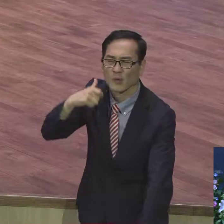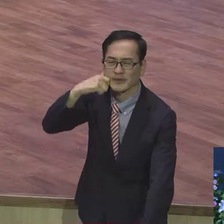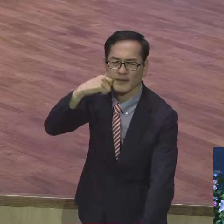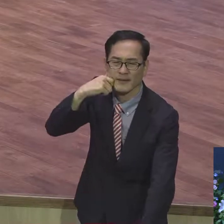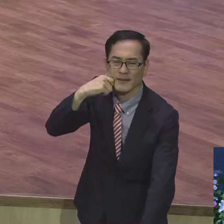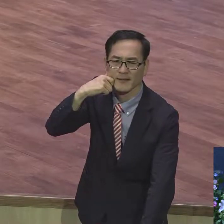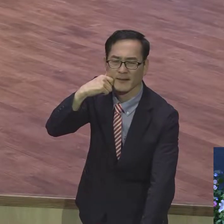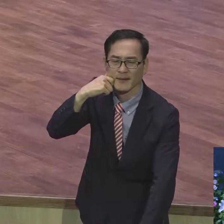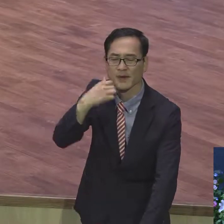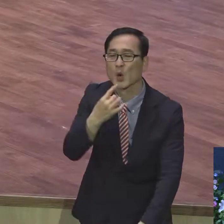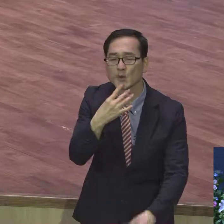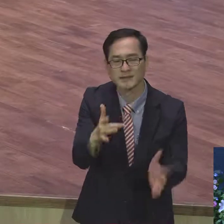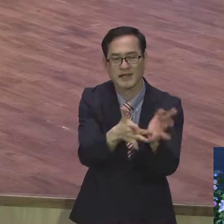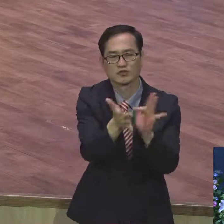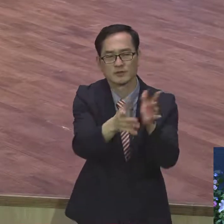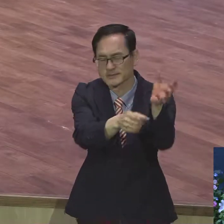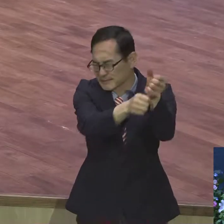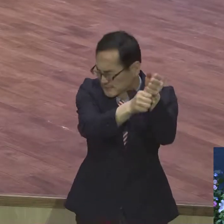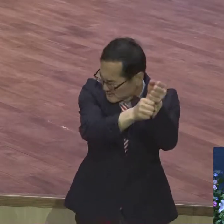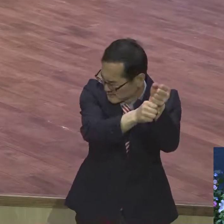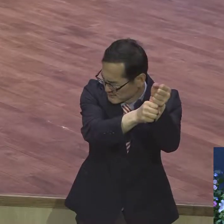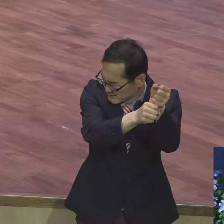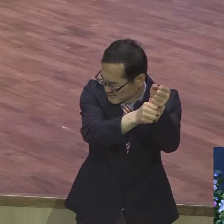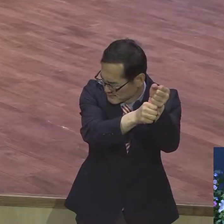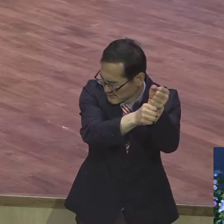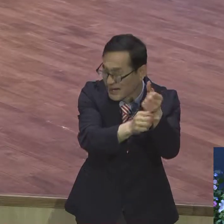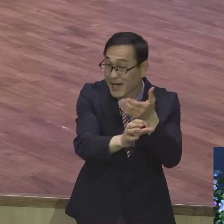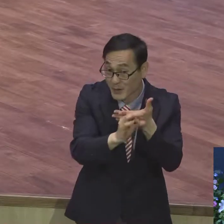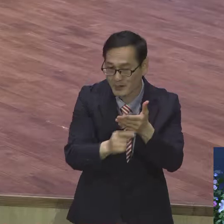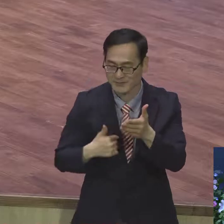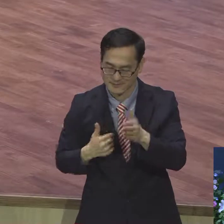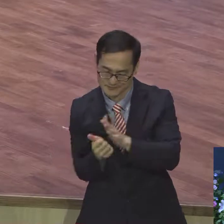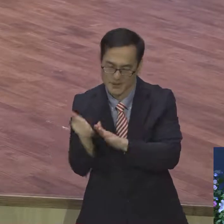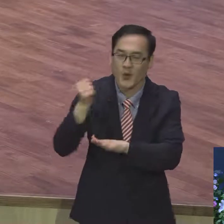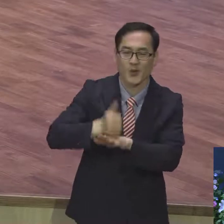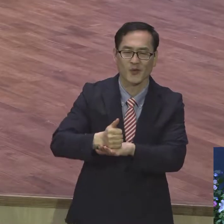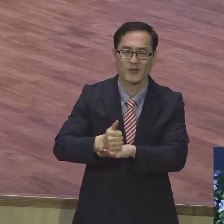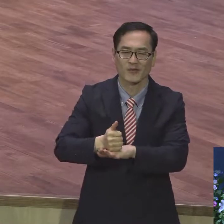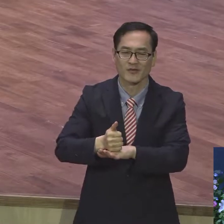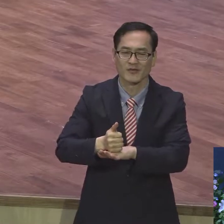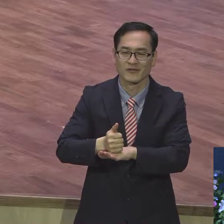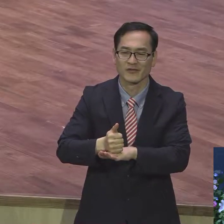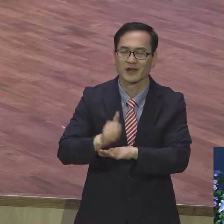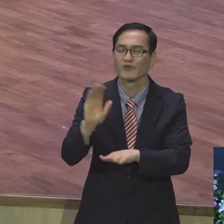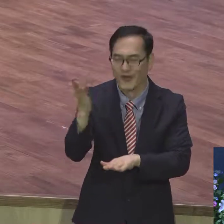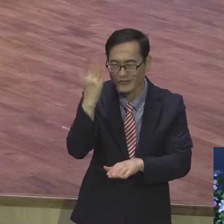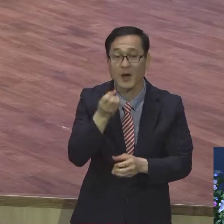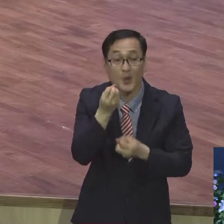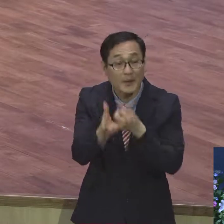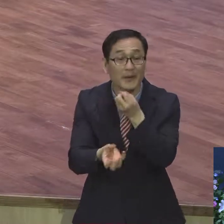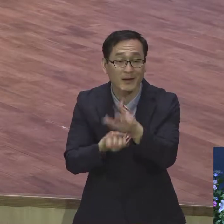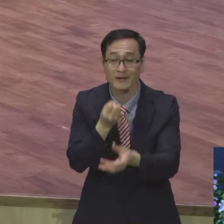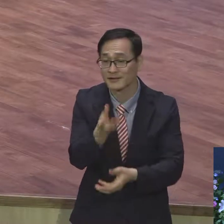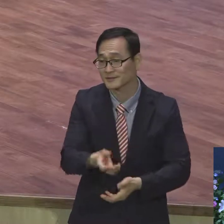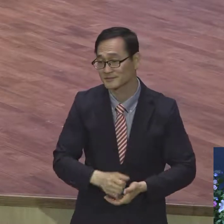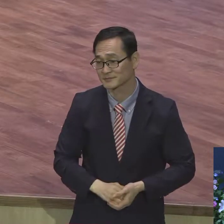의지함으로 성공적 삶을 살게 되었다. 라는 고백입니다. 인간의 힘과